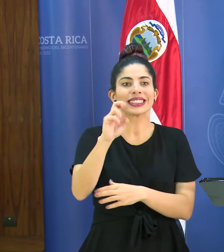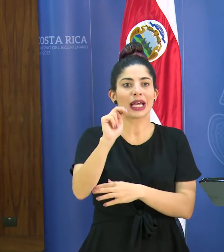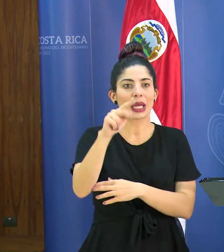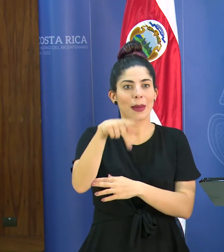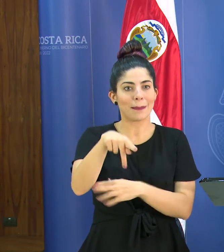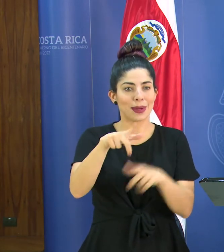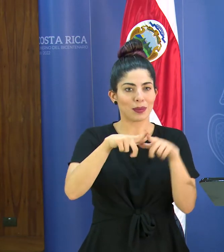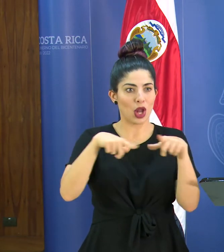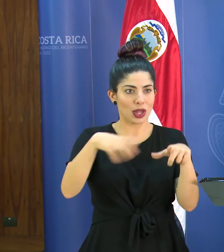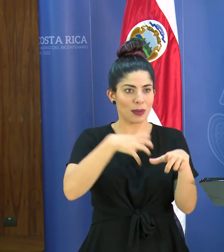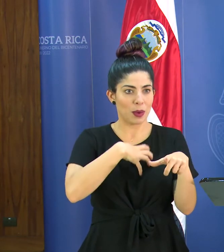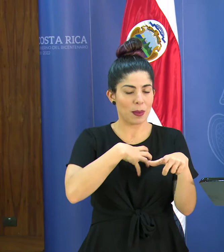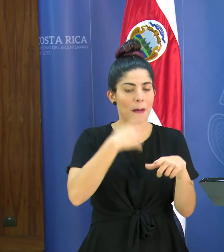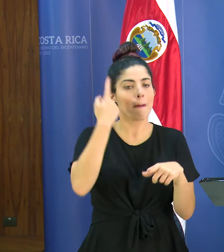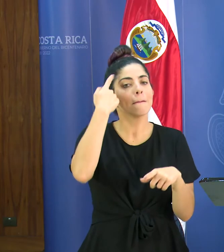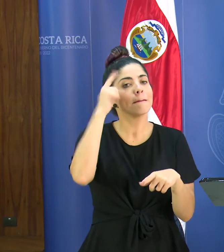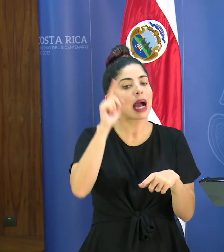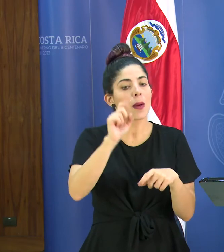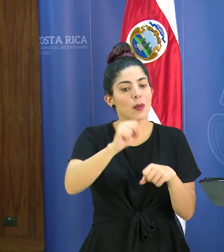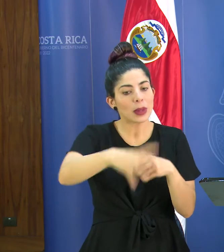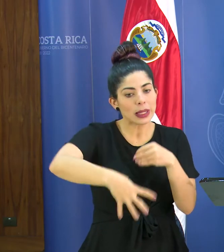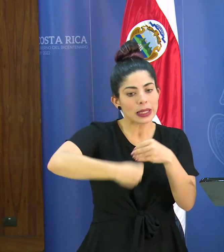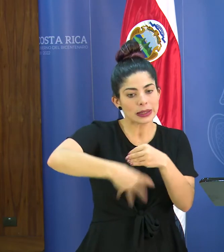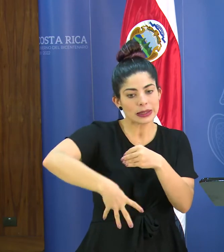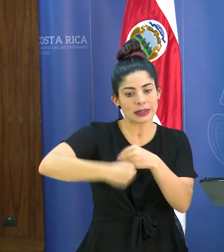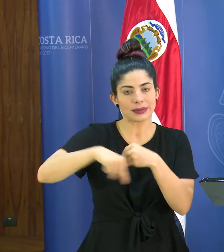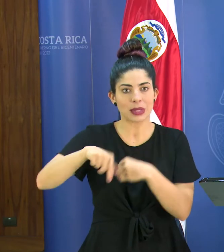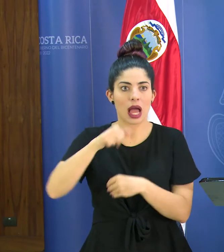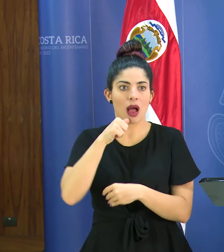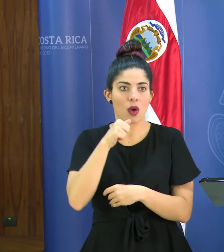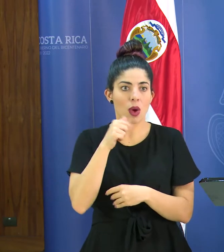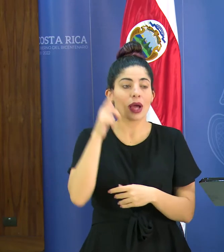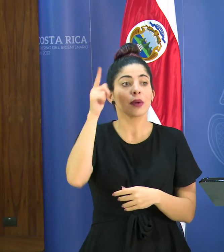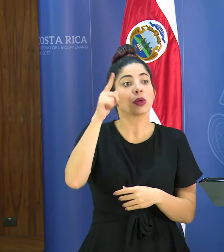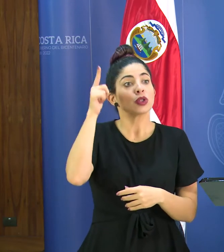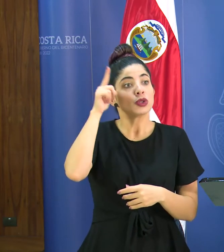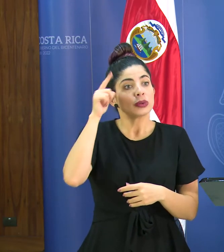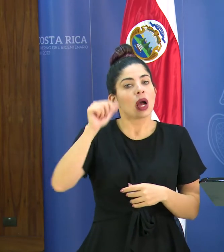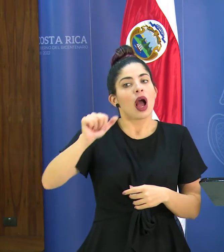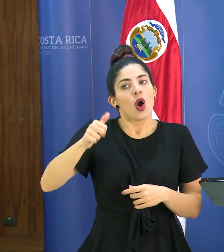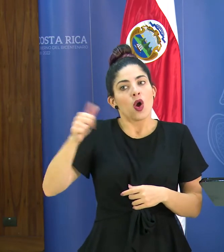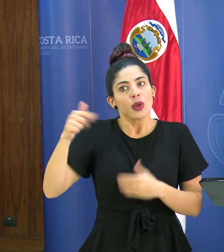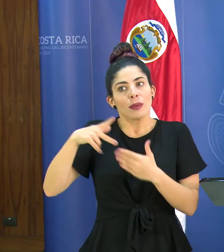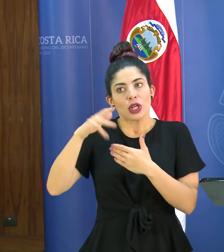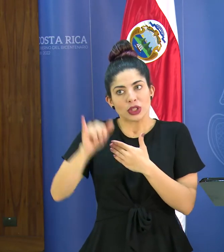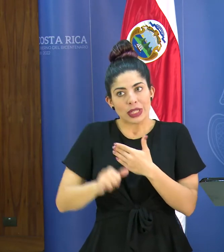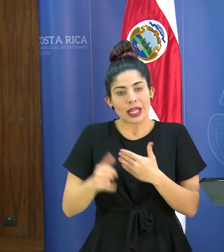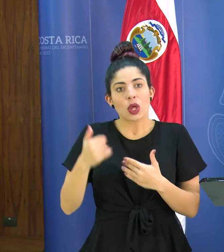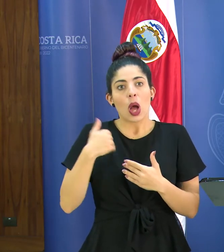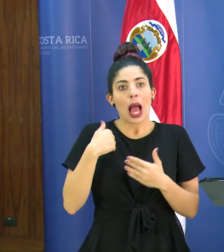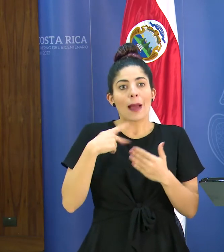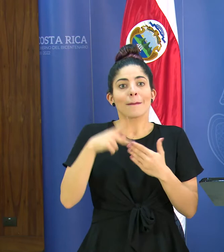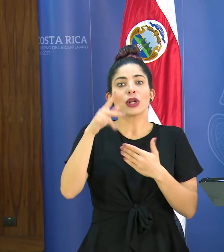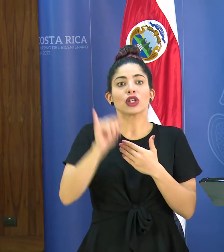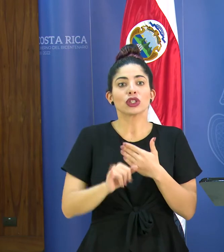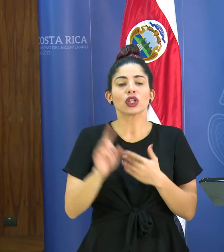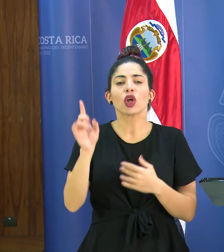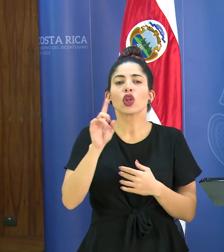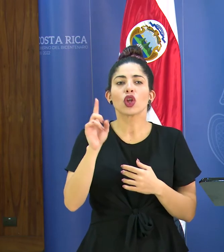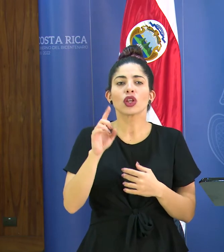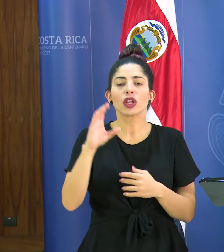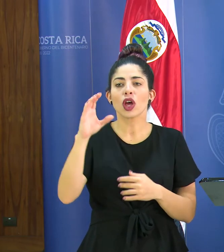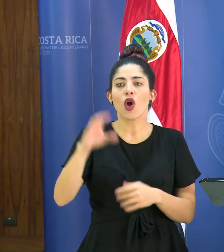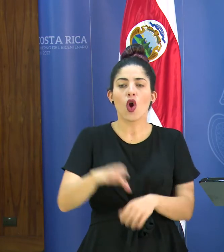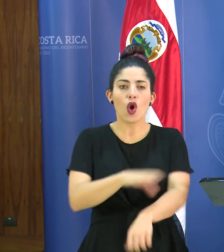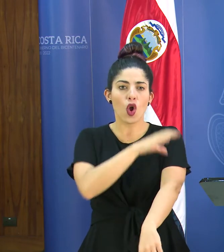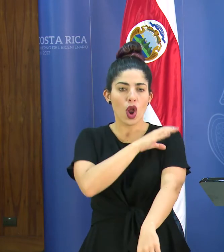para pues también incorporarlo al sistema y por supuesto que vienen otros proyectos un proyecto aquí en la zona de